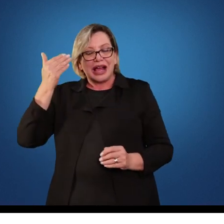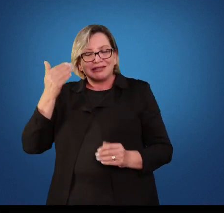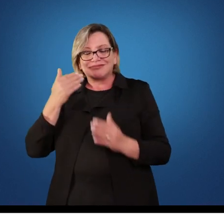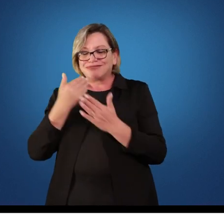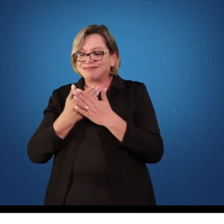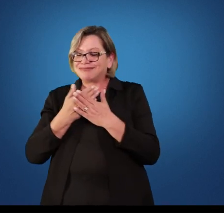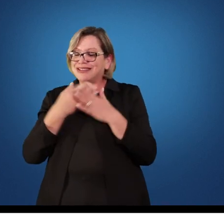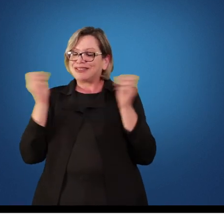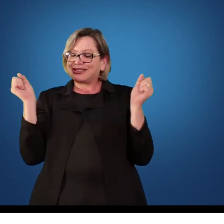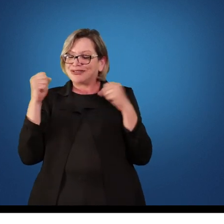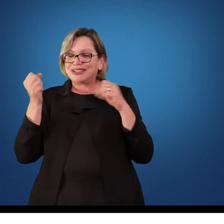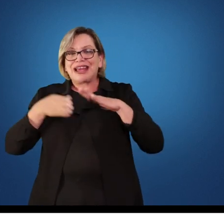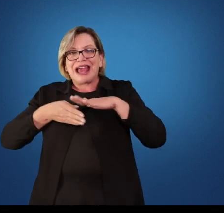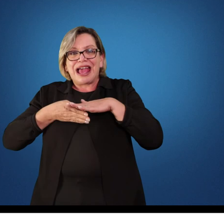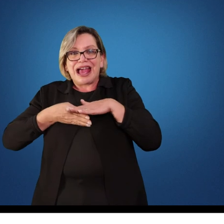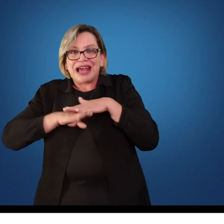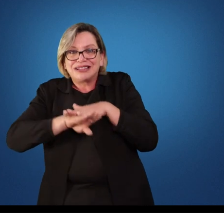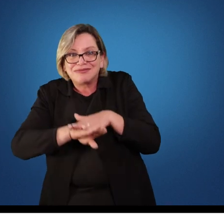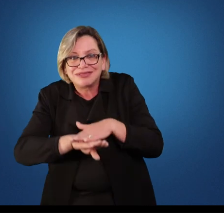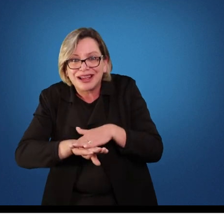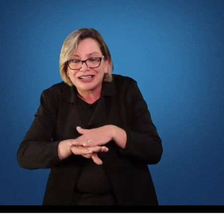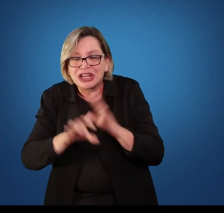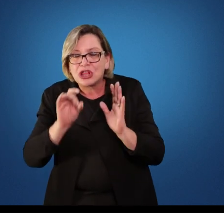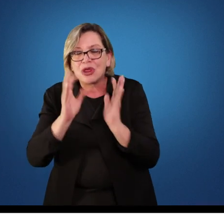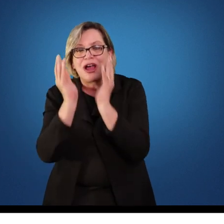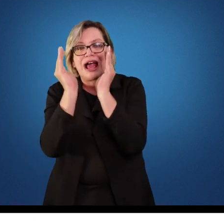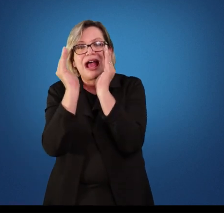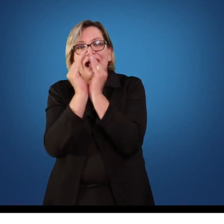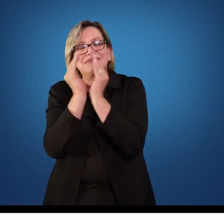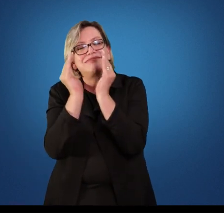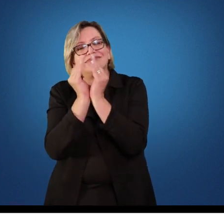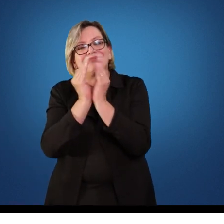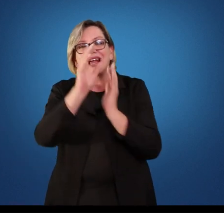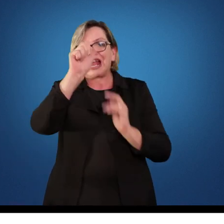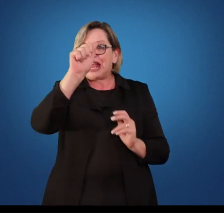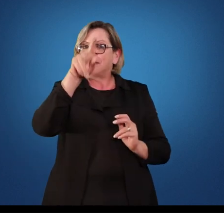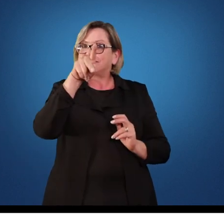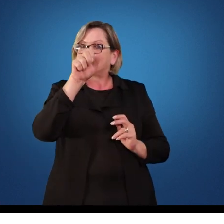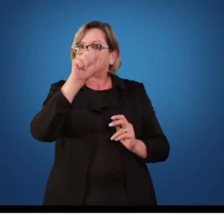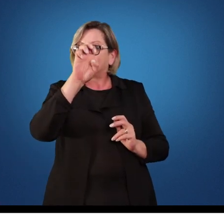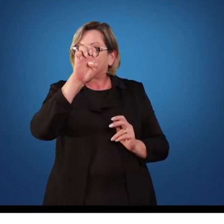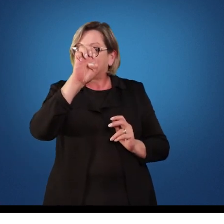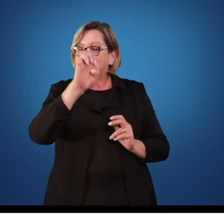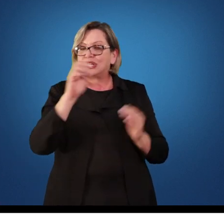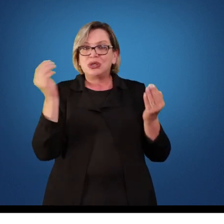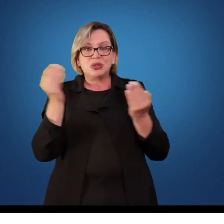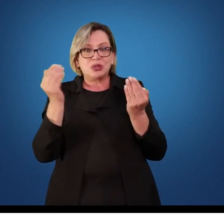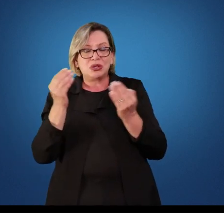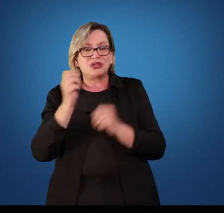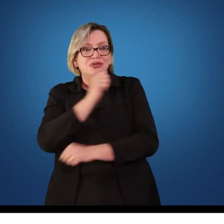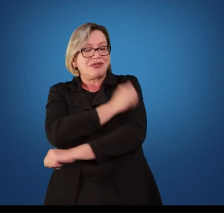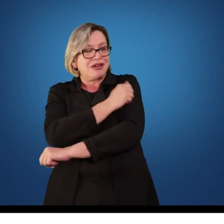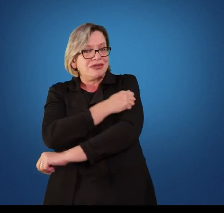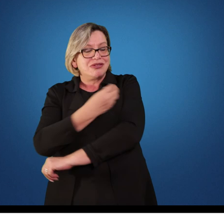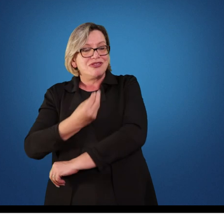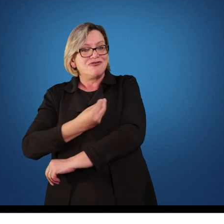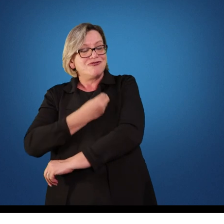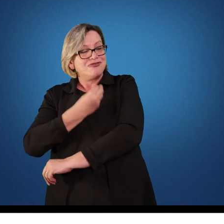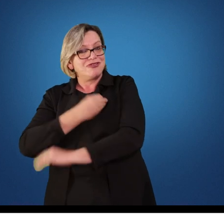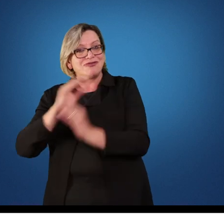E hoje os alunos estão nas escolas. Então nós temos que estar dispostos a trabalhar com eles. Professor, então muitos pontos que